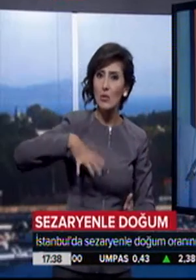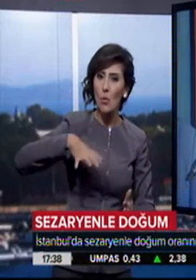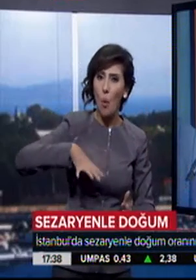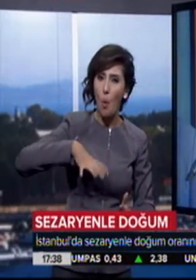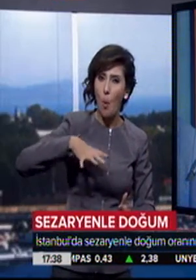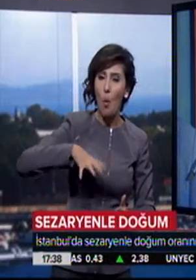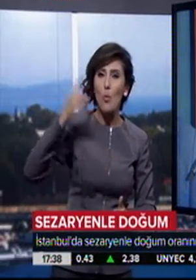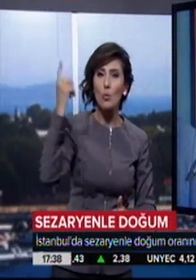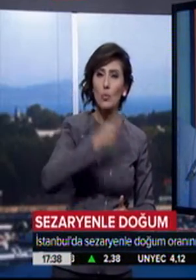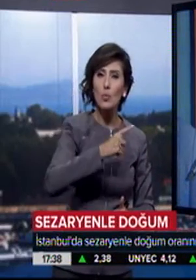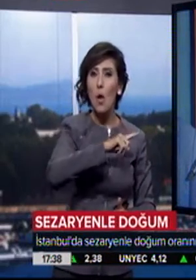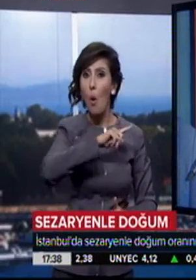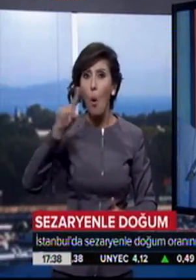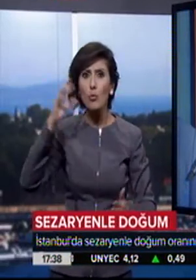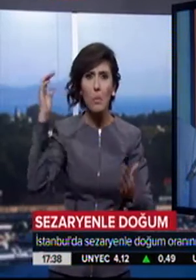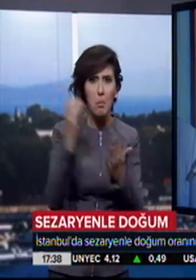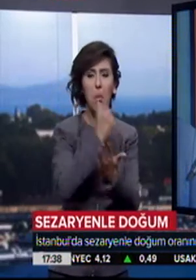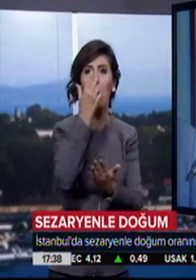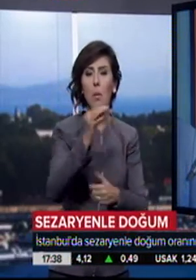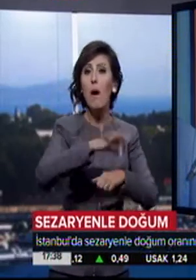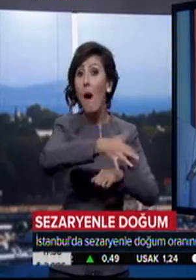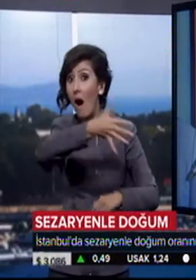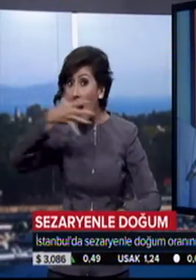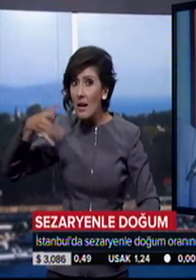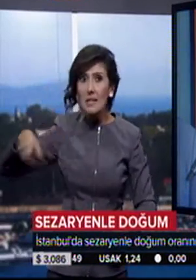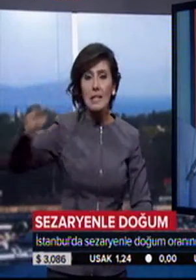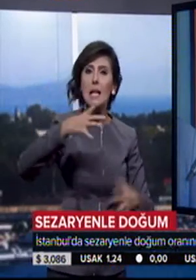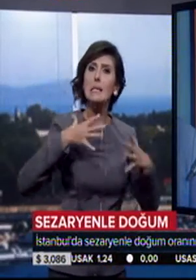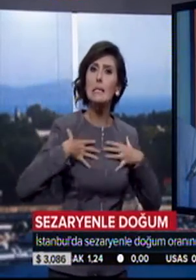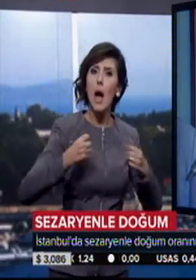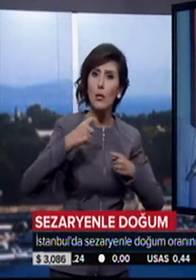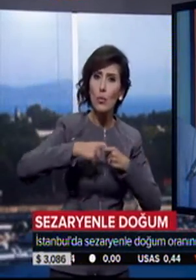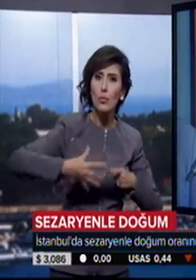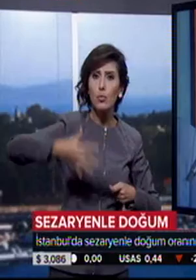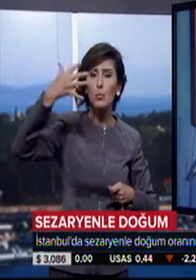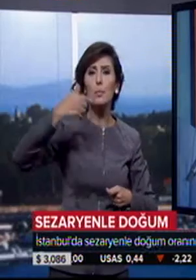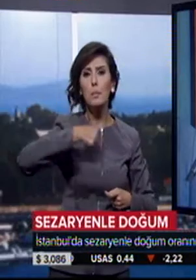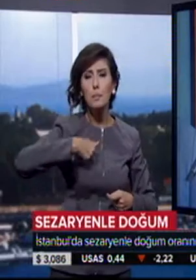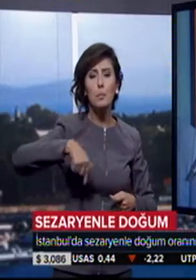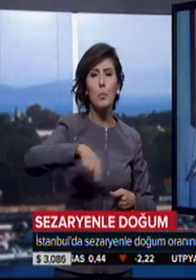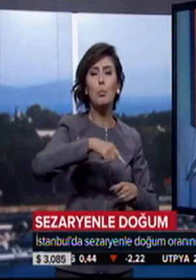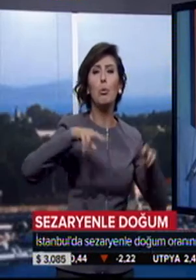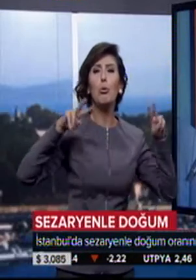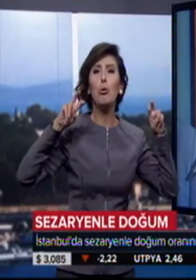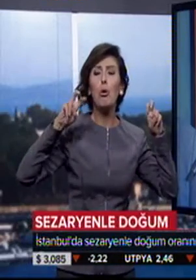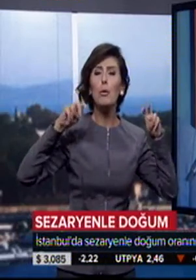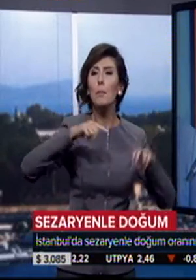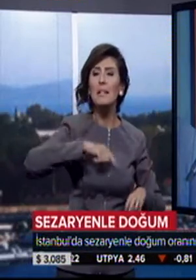ideali olan %10'u bulan hastanelere, sağlık kurumlarına bu konuda biz bakış açımızın olumlu